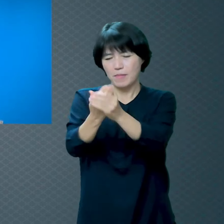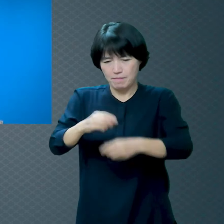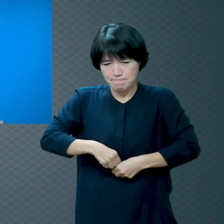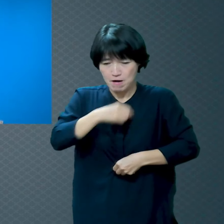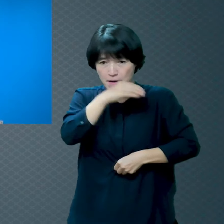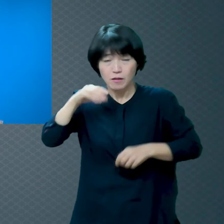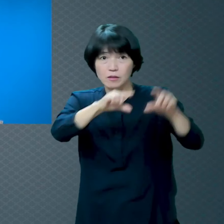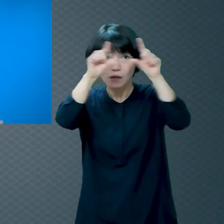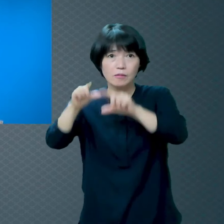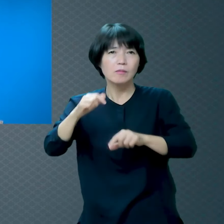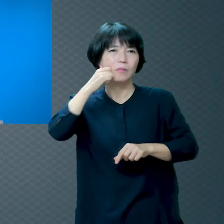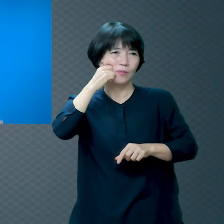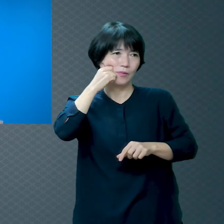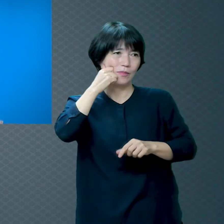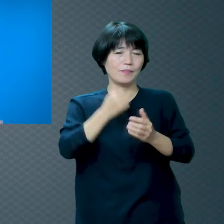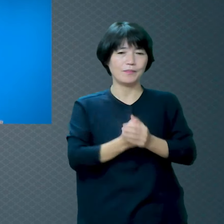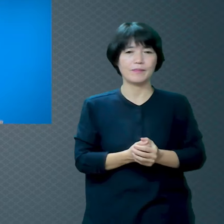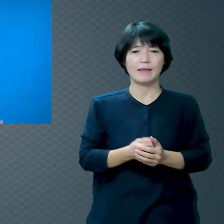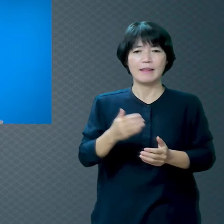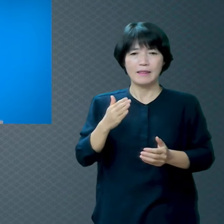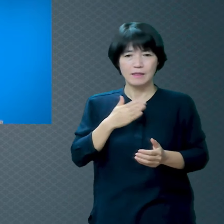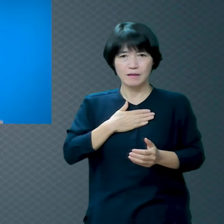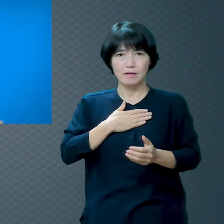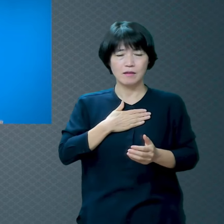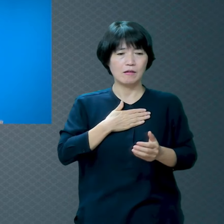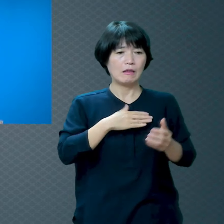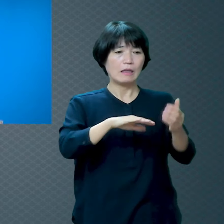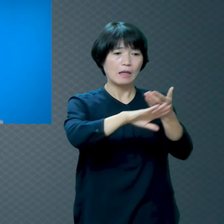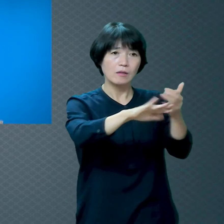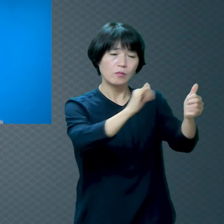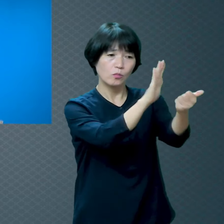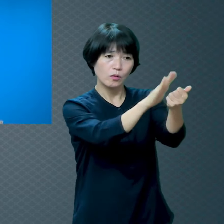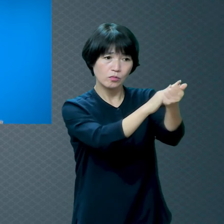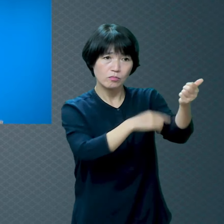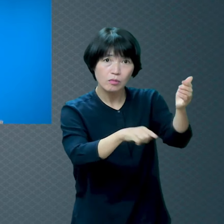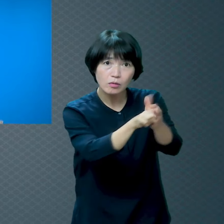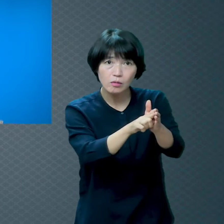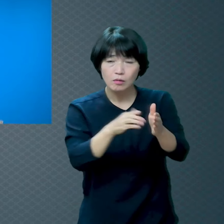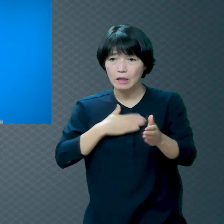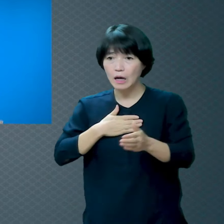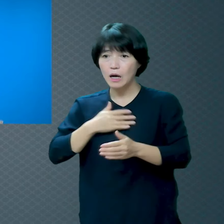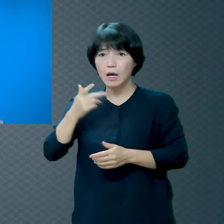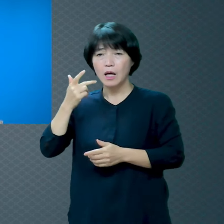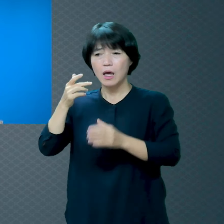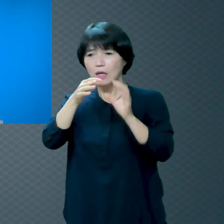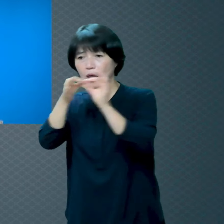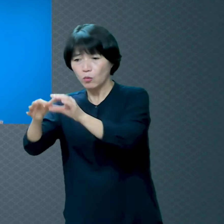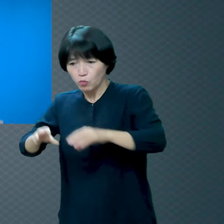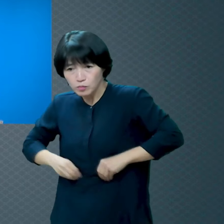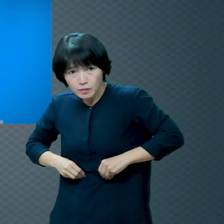줄 수는 있어요 그런데 내가 굶어야 돼 이 사람 주려면 그렇게 하시겠어요? 사람은